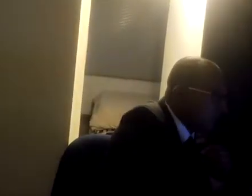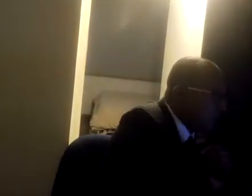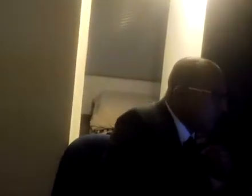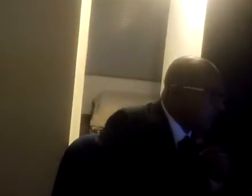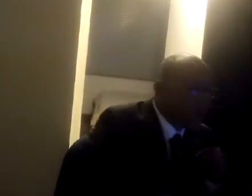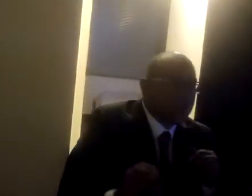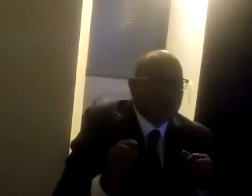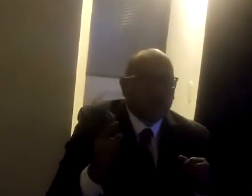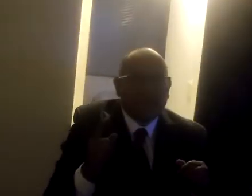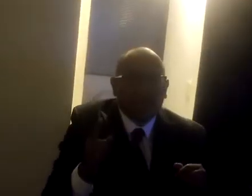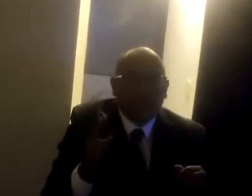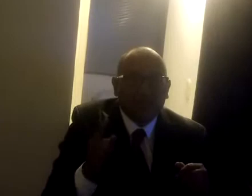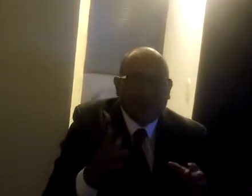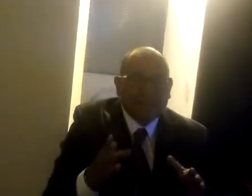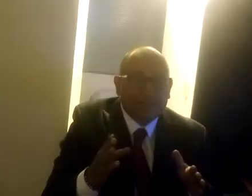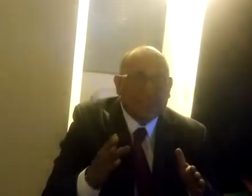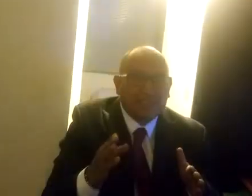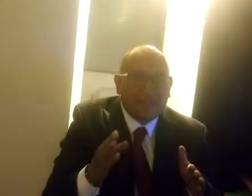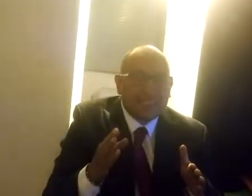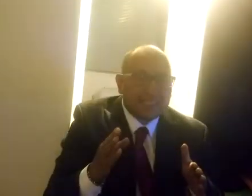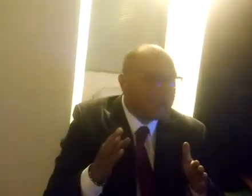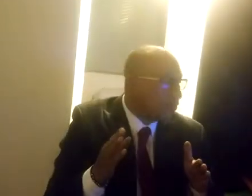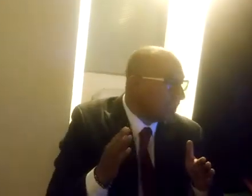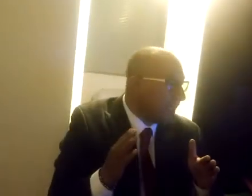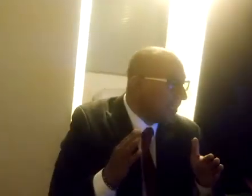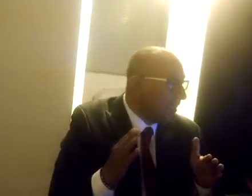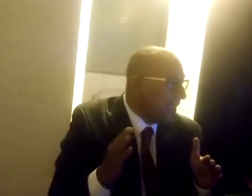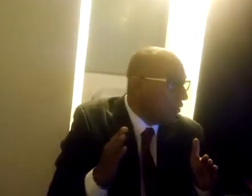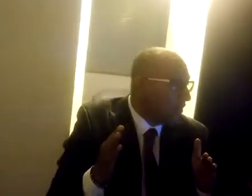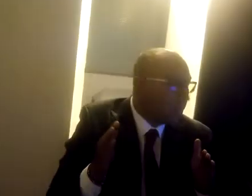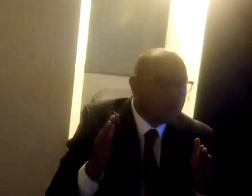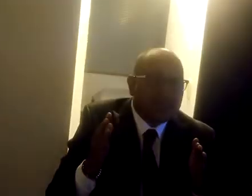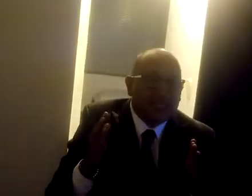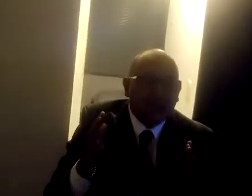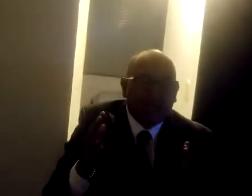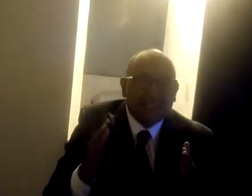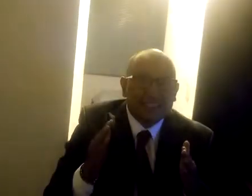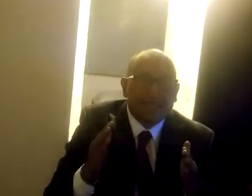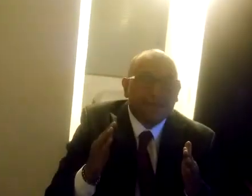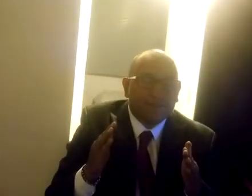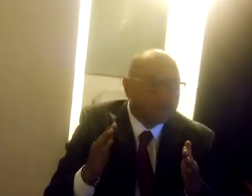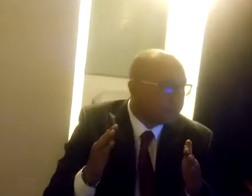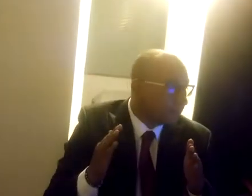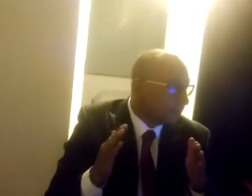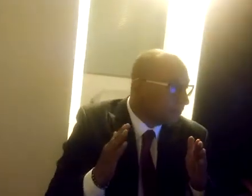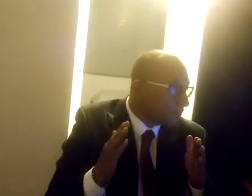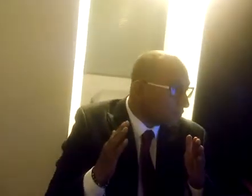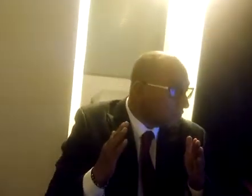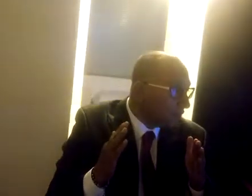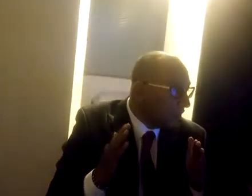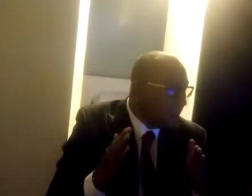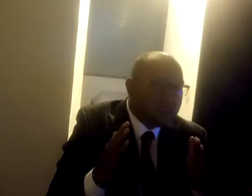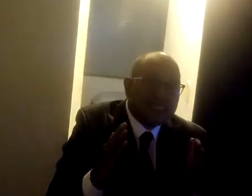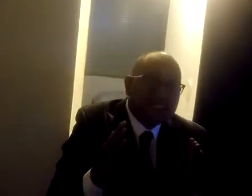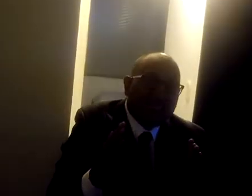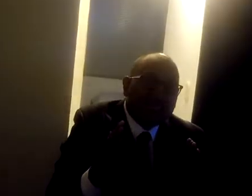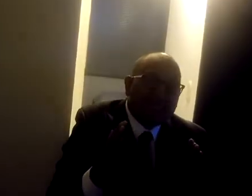Dentro de las causas del Brexit principales tenemos que una corriente nacionalista decía que